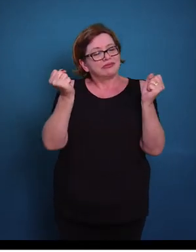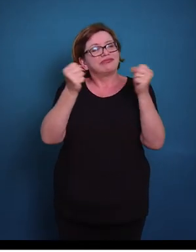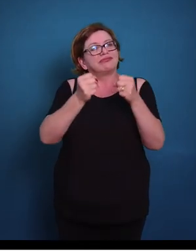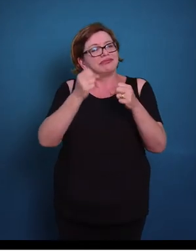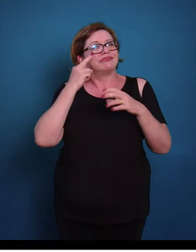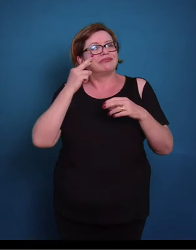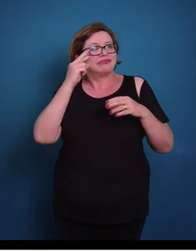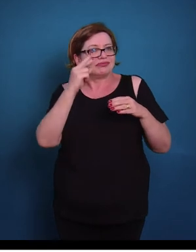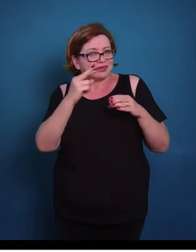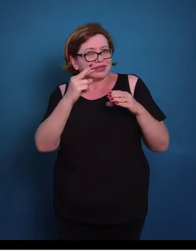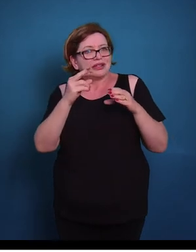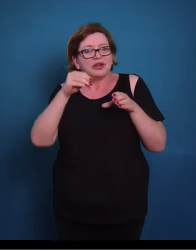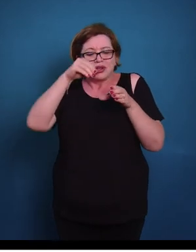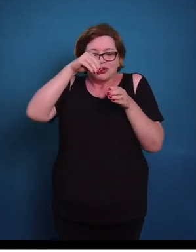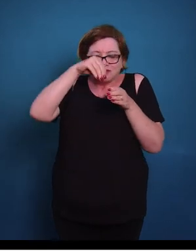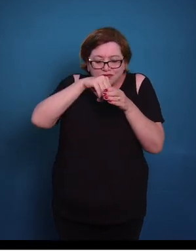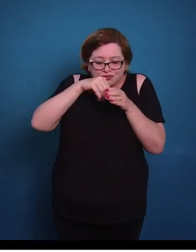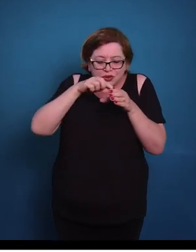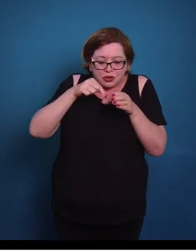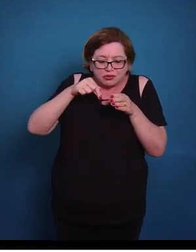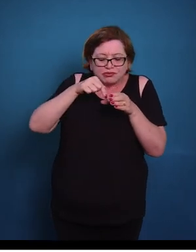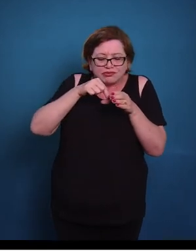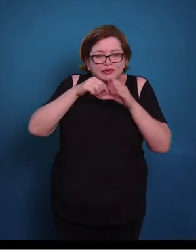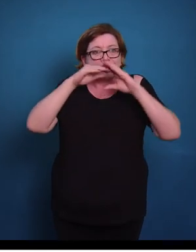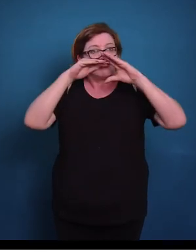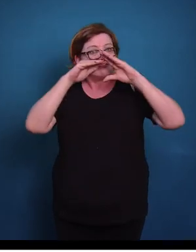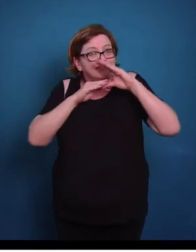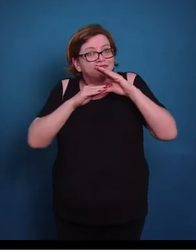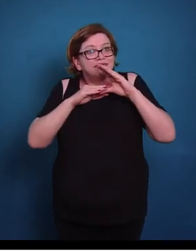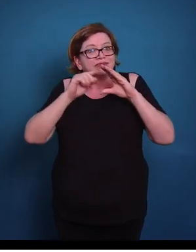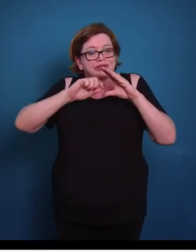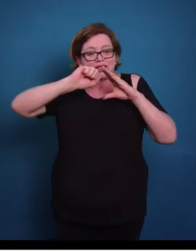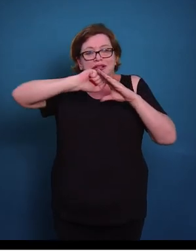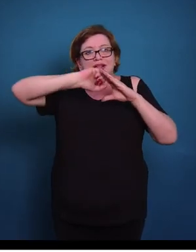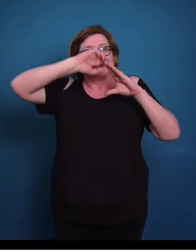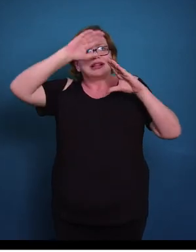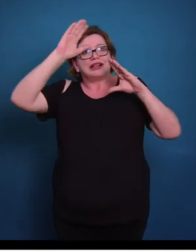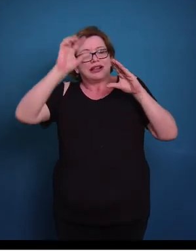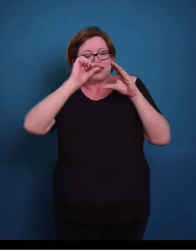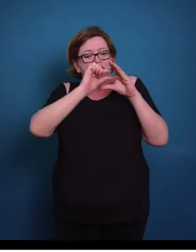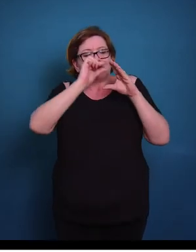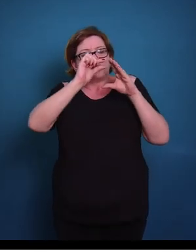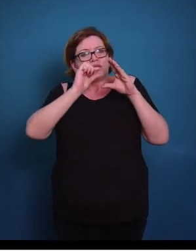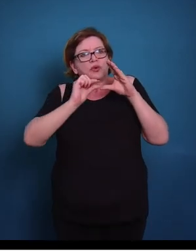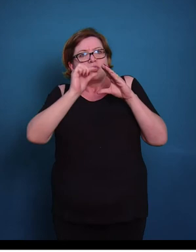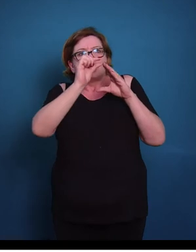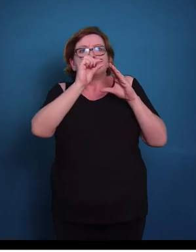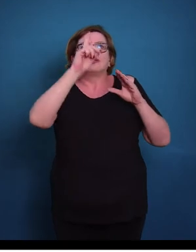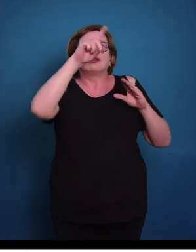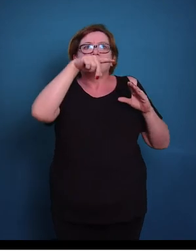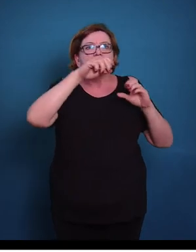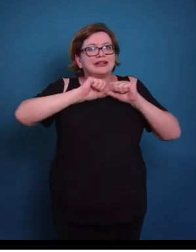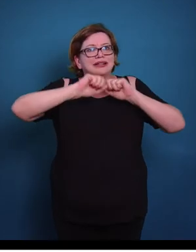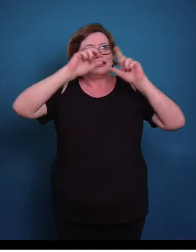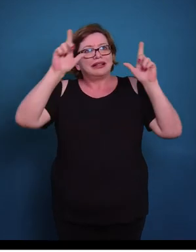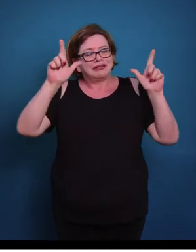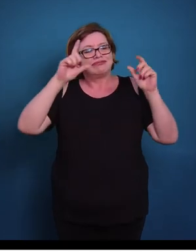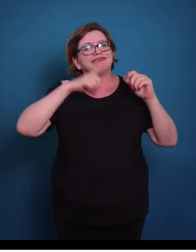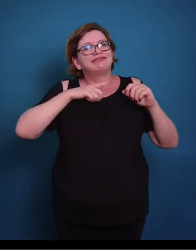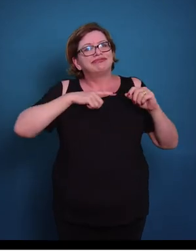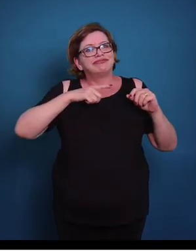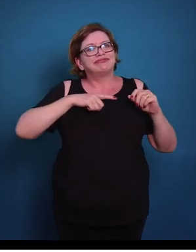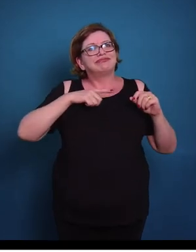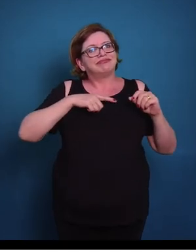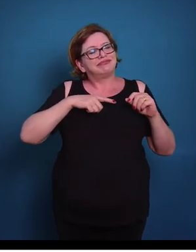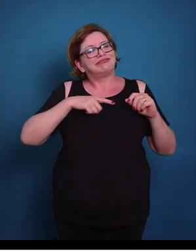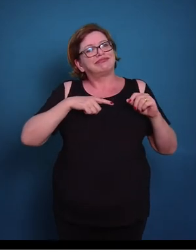que o núcleo está na base. Aqui nós temos a região mais clara, é onde estão os grãos de secreção. E aqui nós temos o lume, onde vai ser